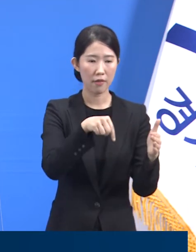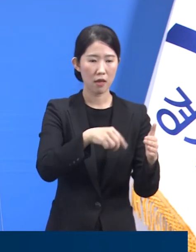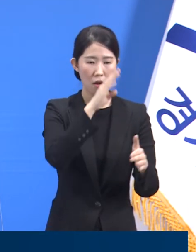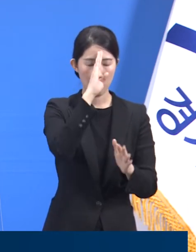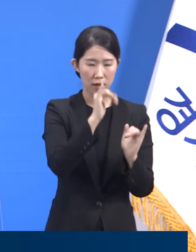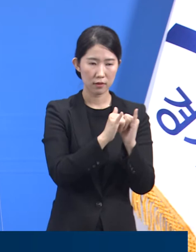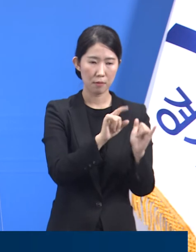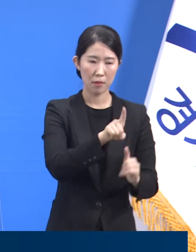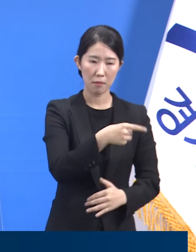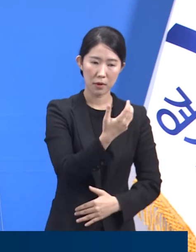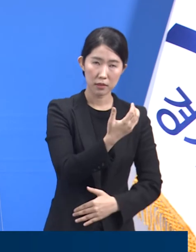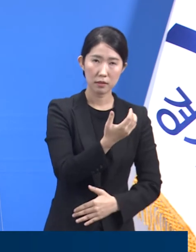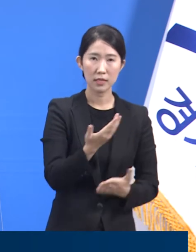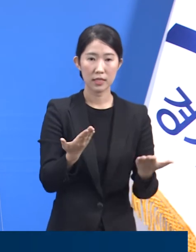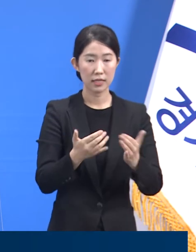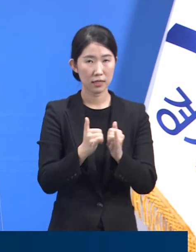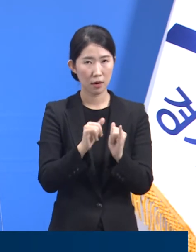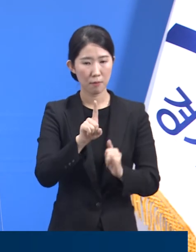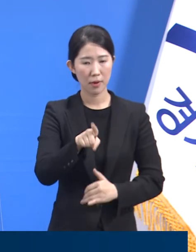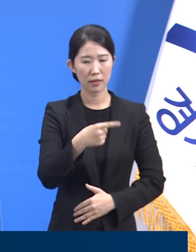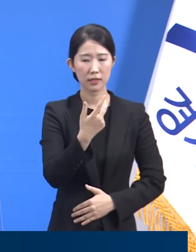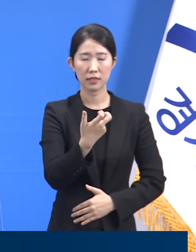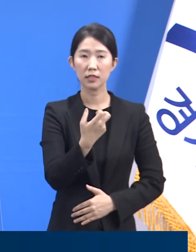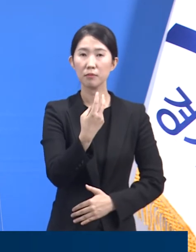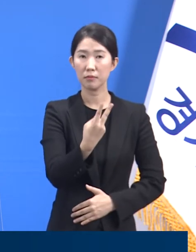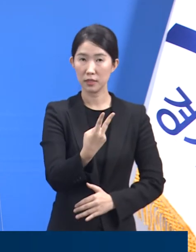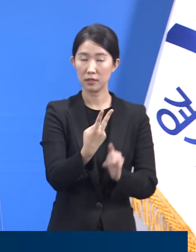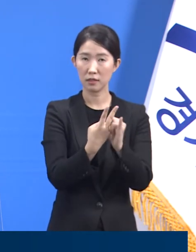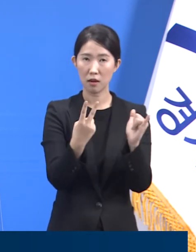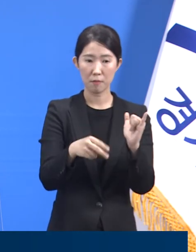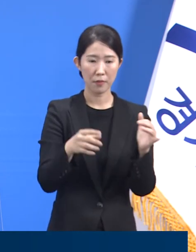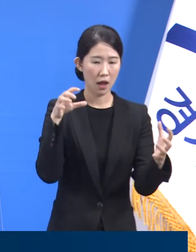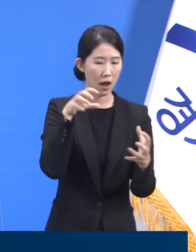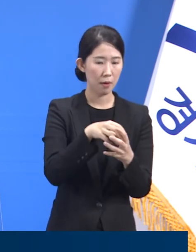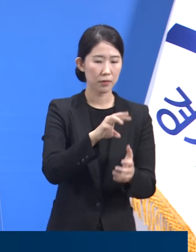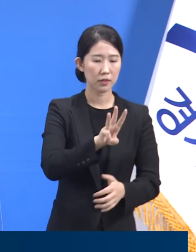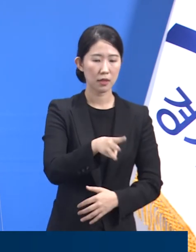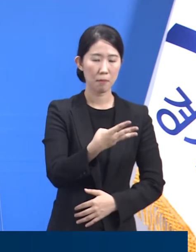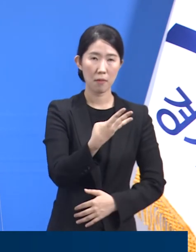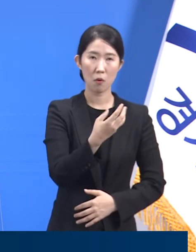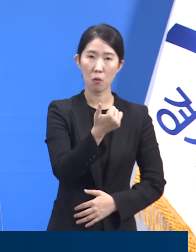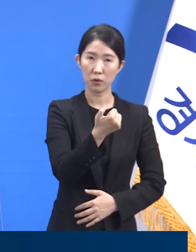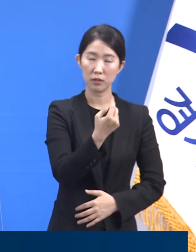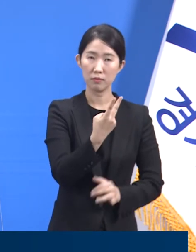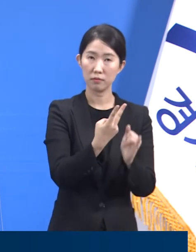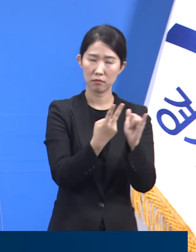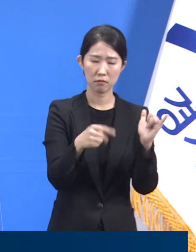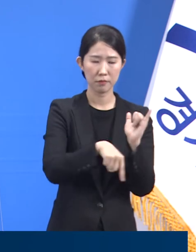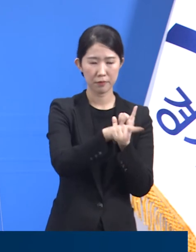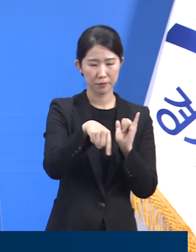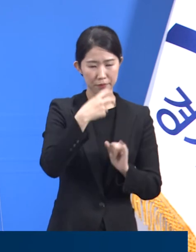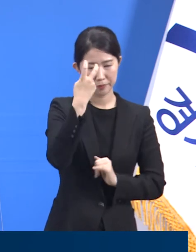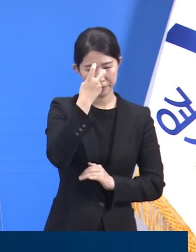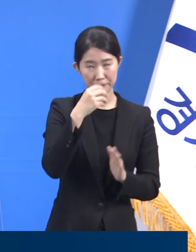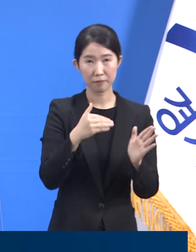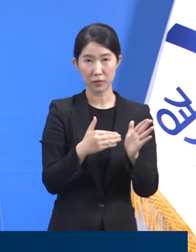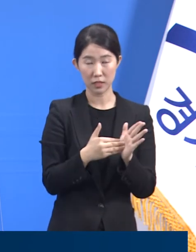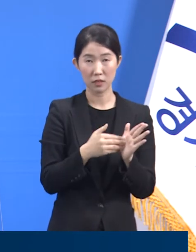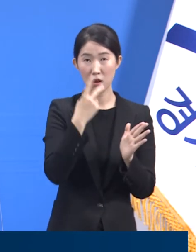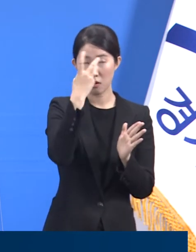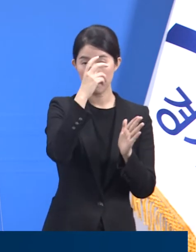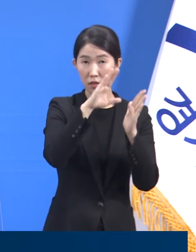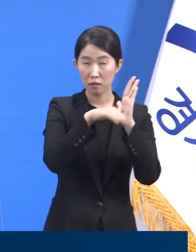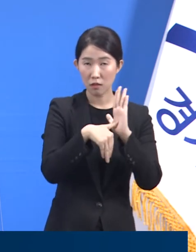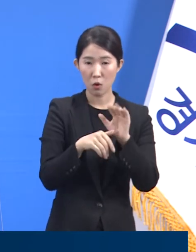172명 등 총 352명에 대해 진단검사를 실시했습니다. 이 일제검사에서